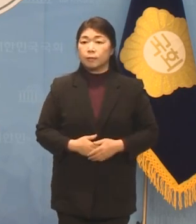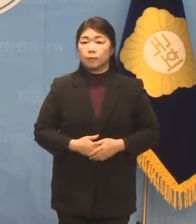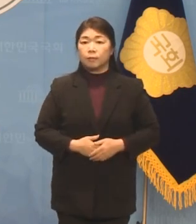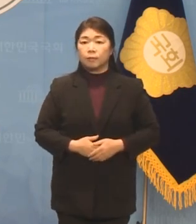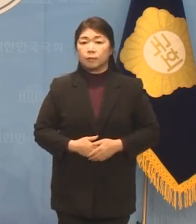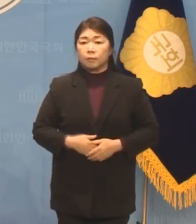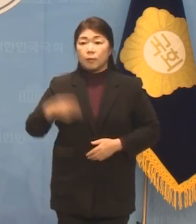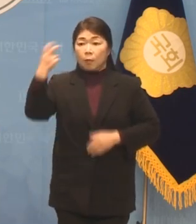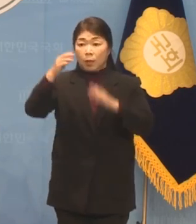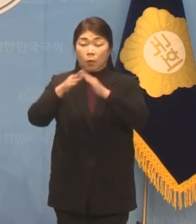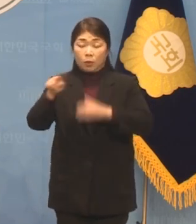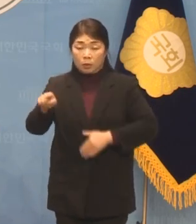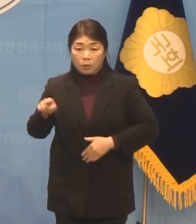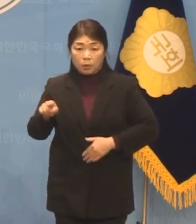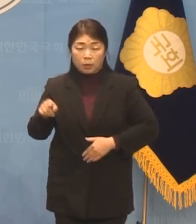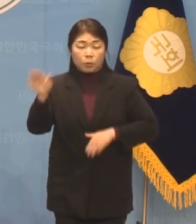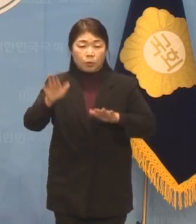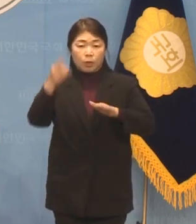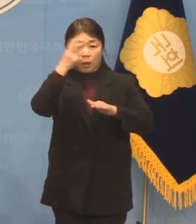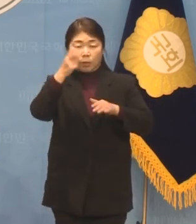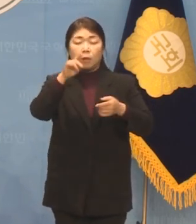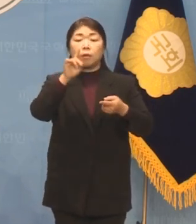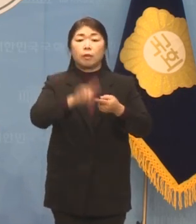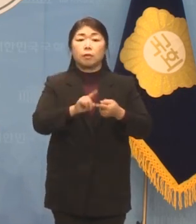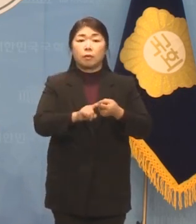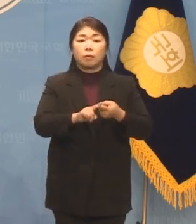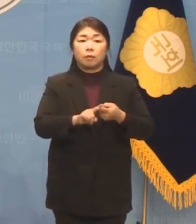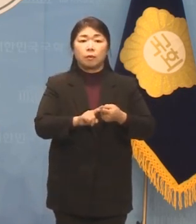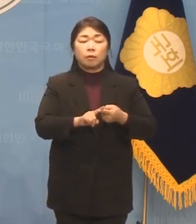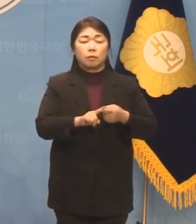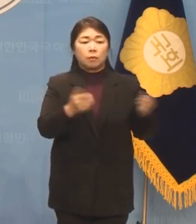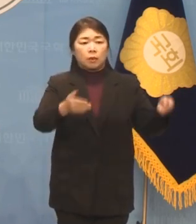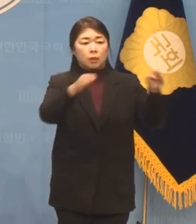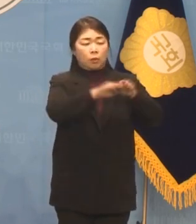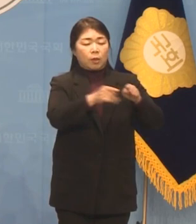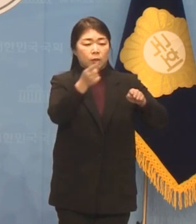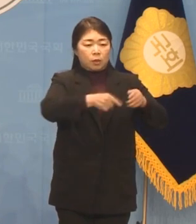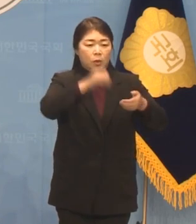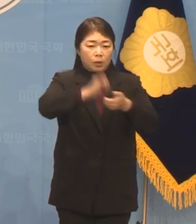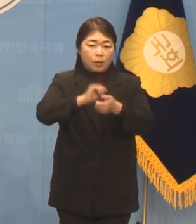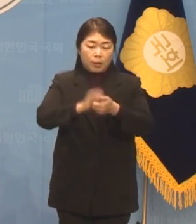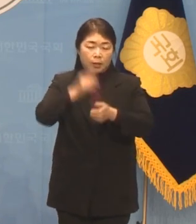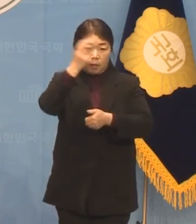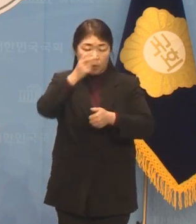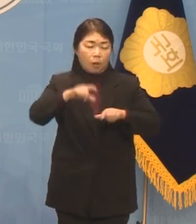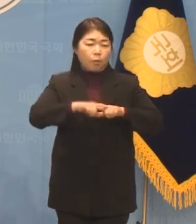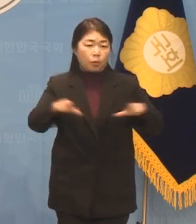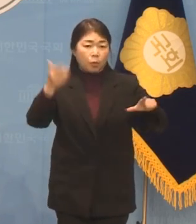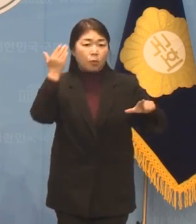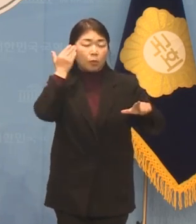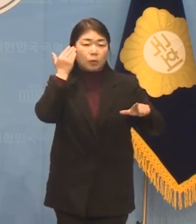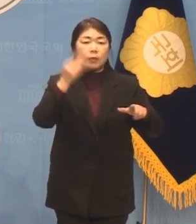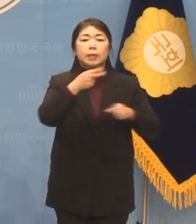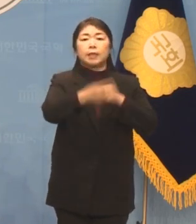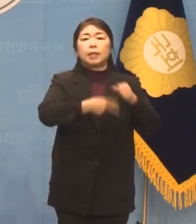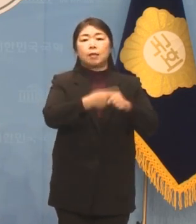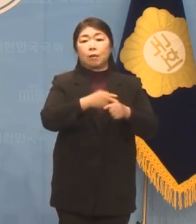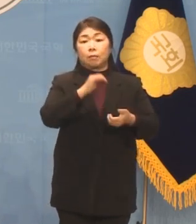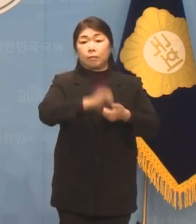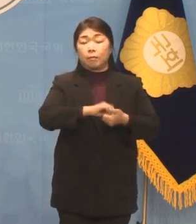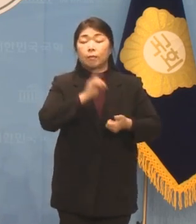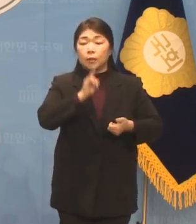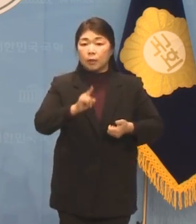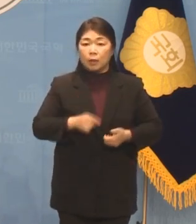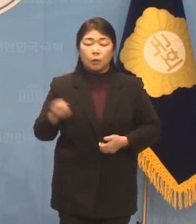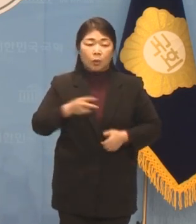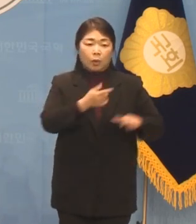감사원은 이번 공수처 감사에 대해 기관 정기감사가 통상 2년이고 여러 기관에 대한